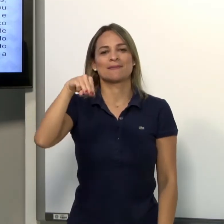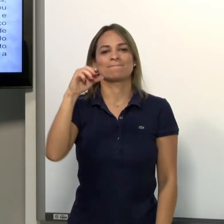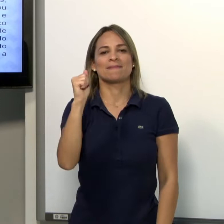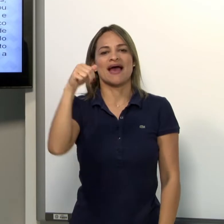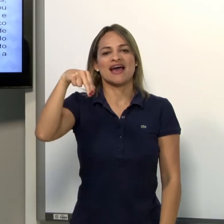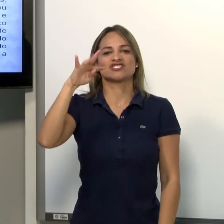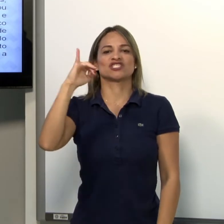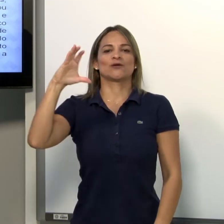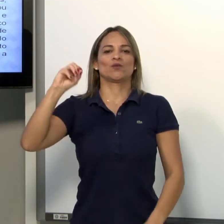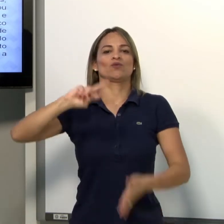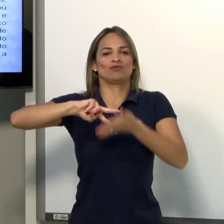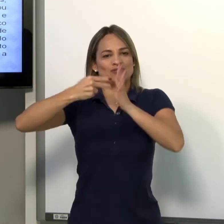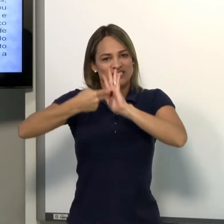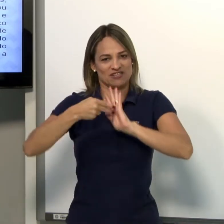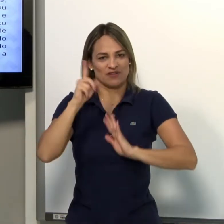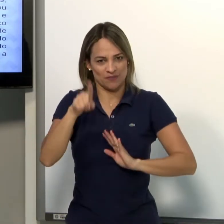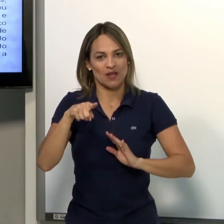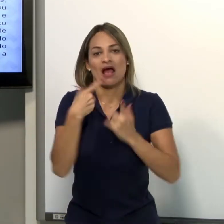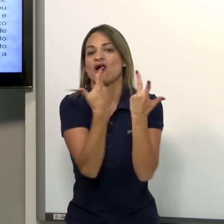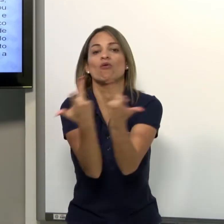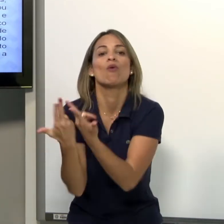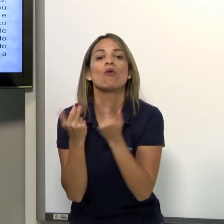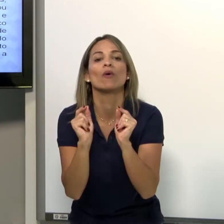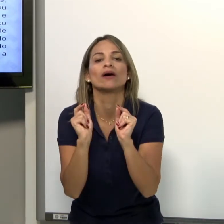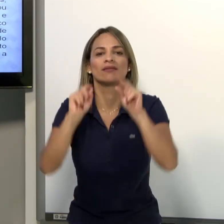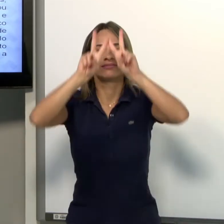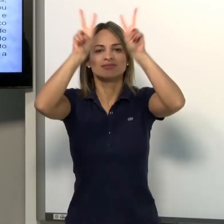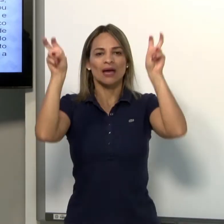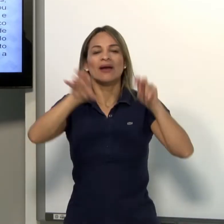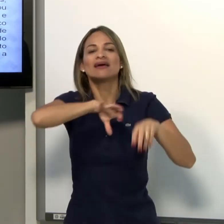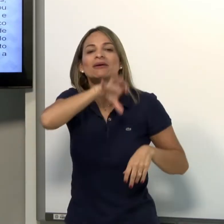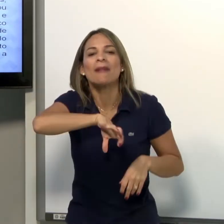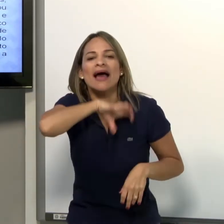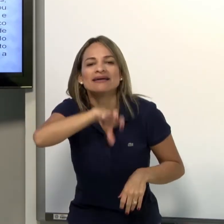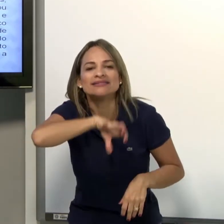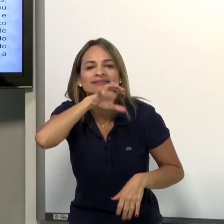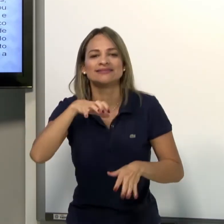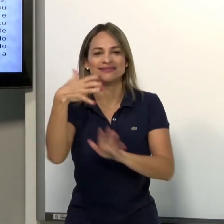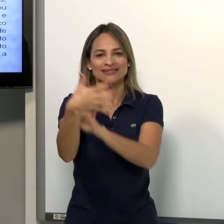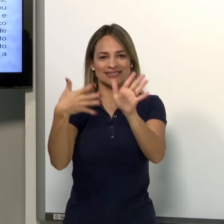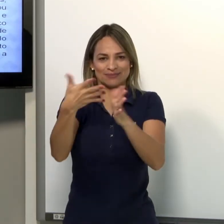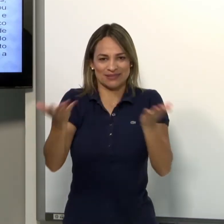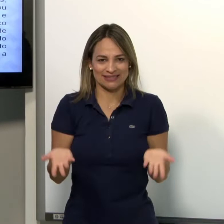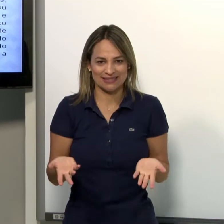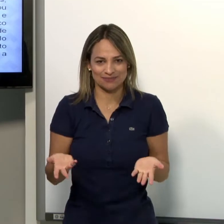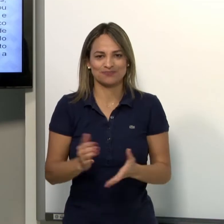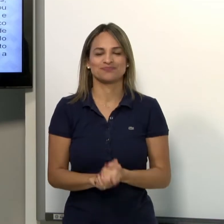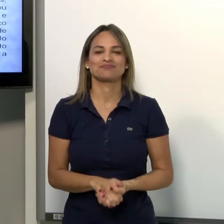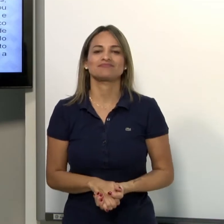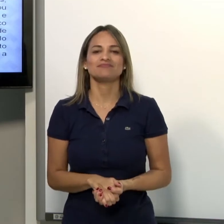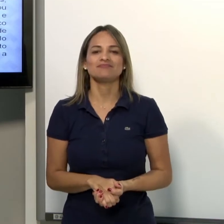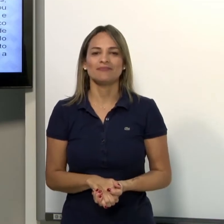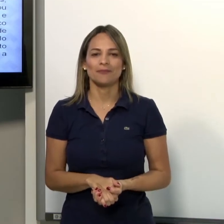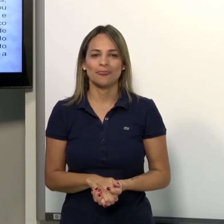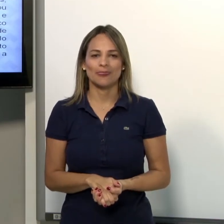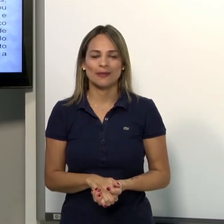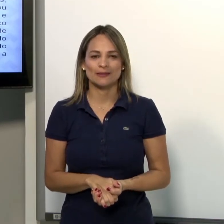entender qual a semântica, qual o significado do tema animais na